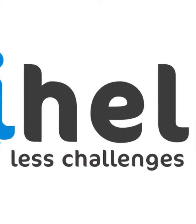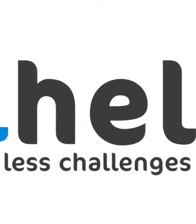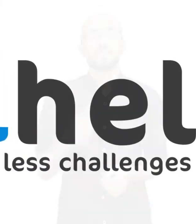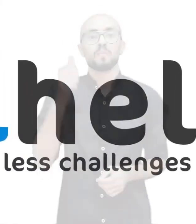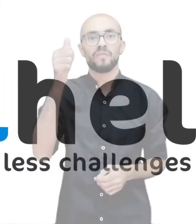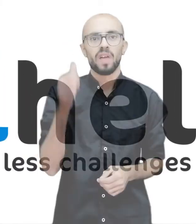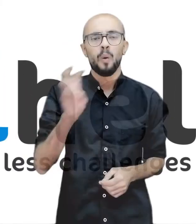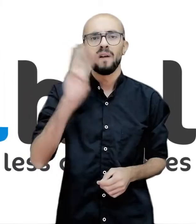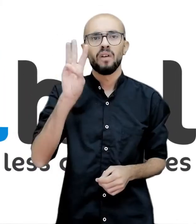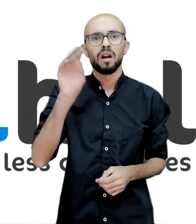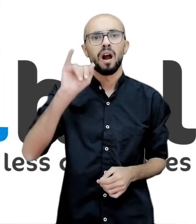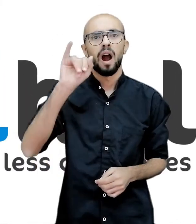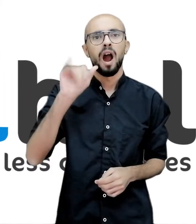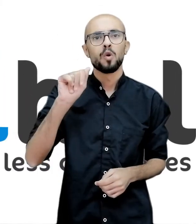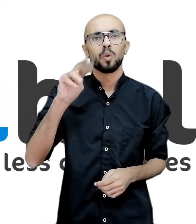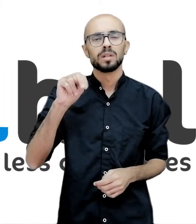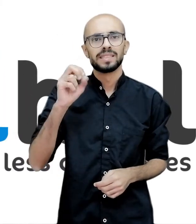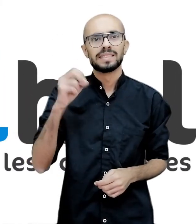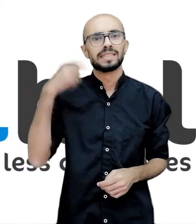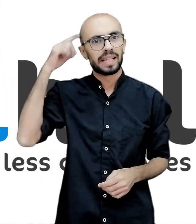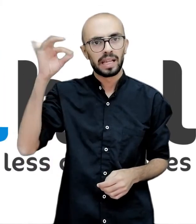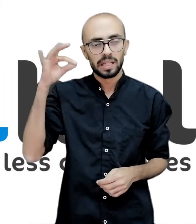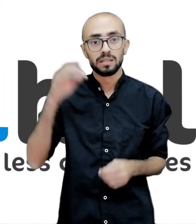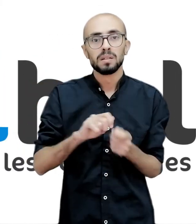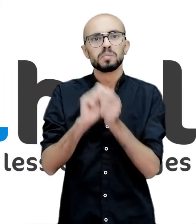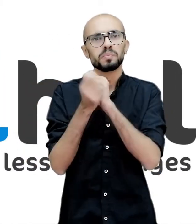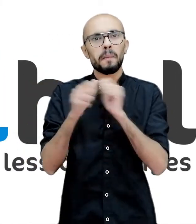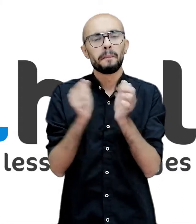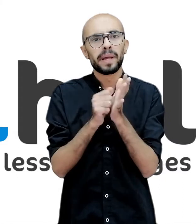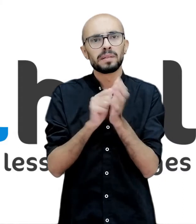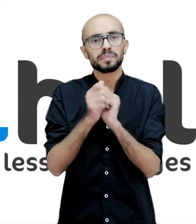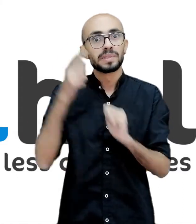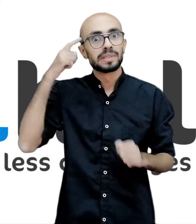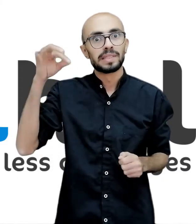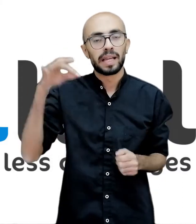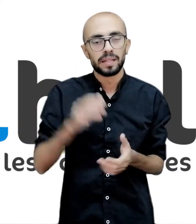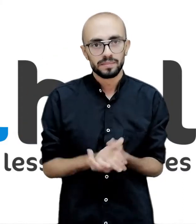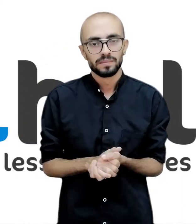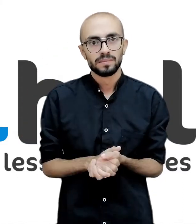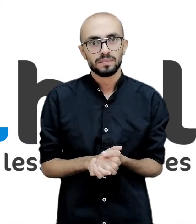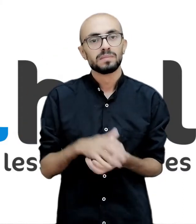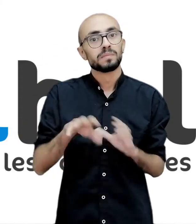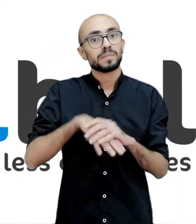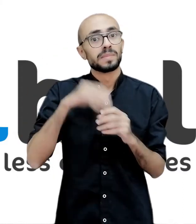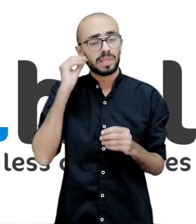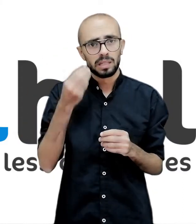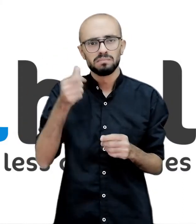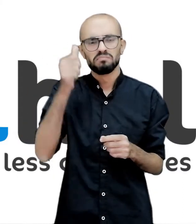مفتاح واي فاي آيون الزكي حول منزلك في أقل من خمس دقائق إلى منزل زكي عن طريق